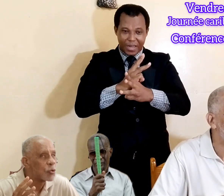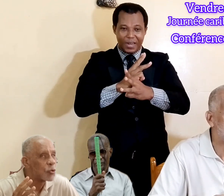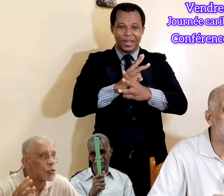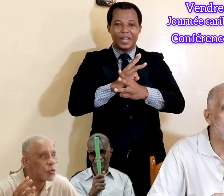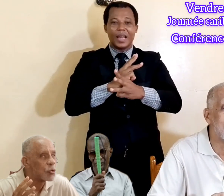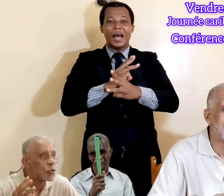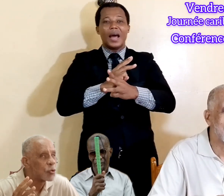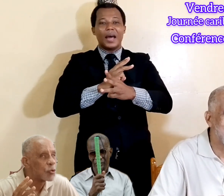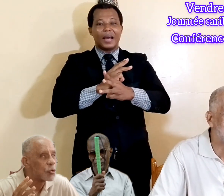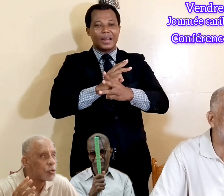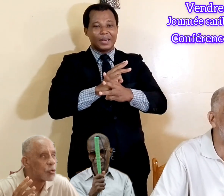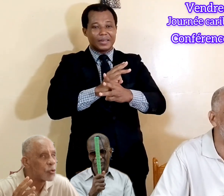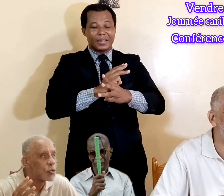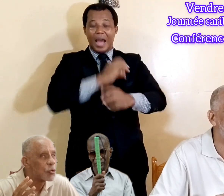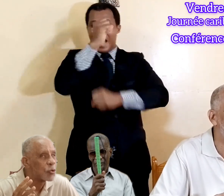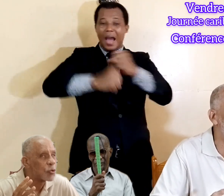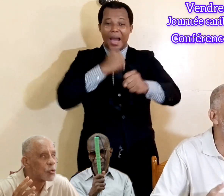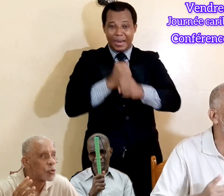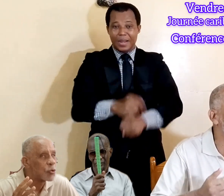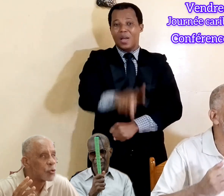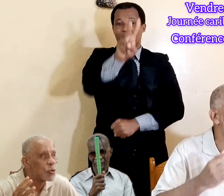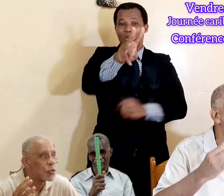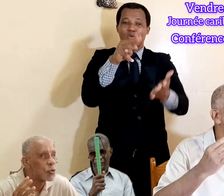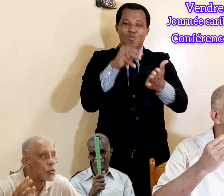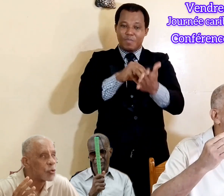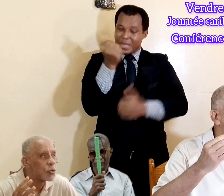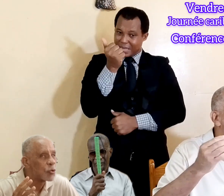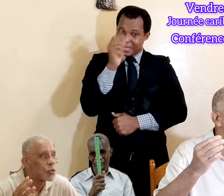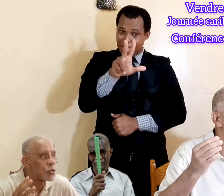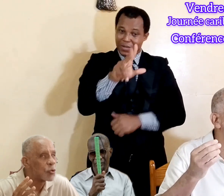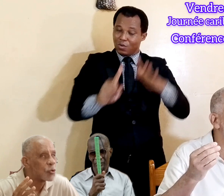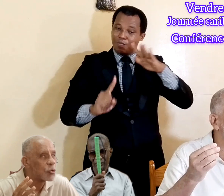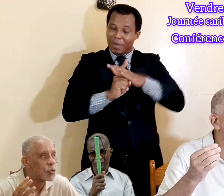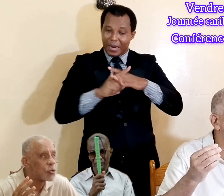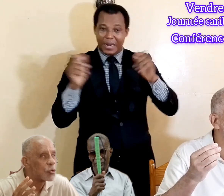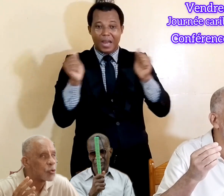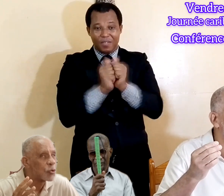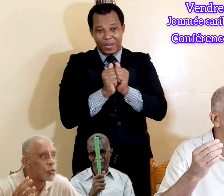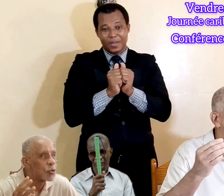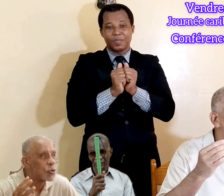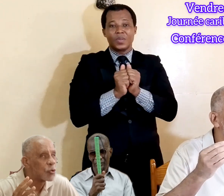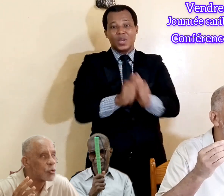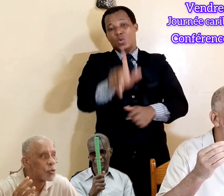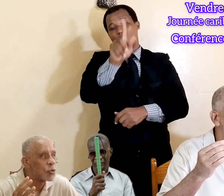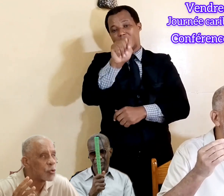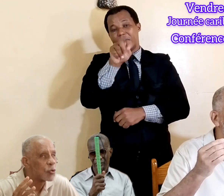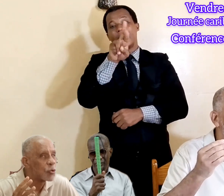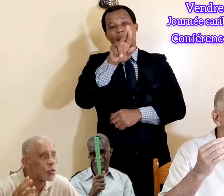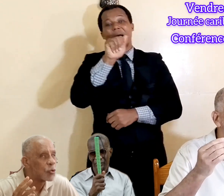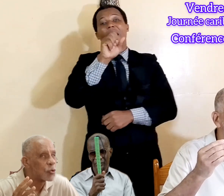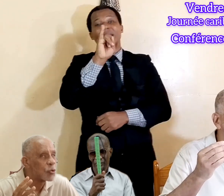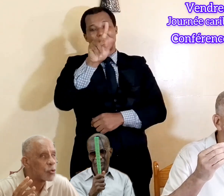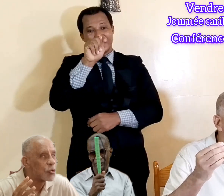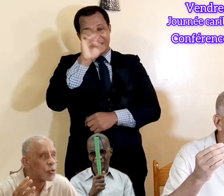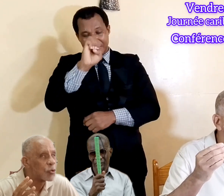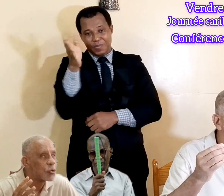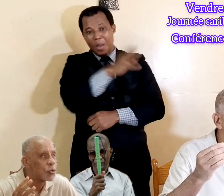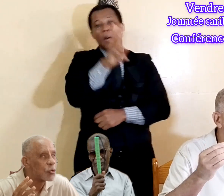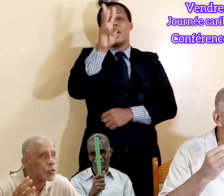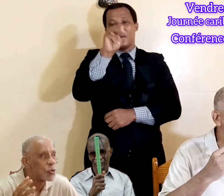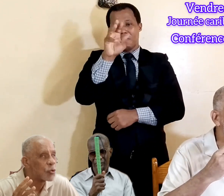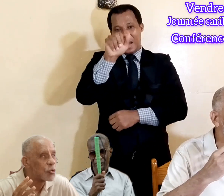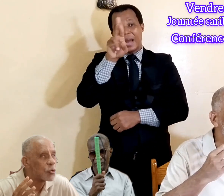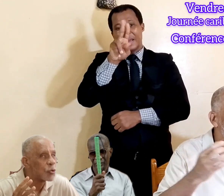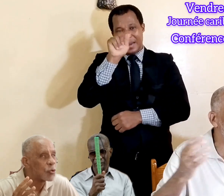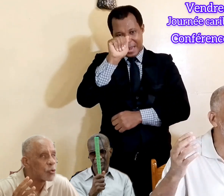ça, en 2013, de paraitre avec le traité de Marrakech sur le droit à la lecture de tous